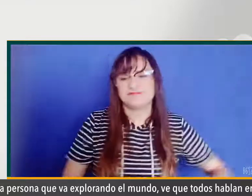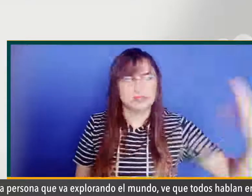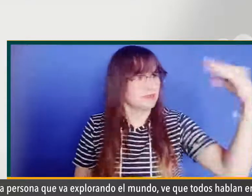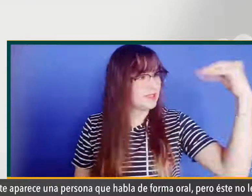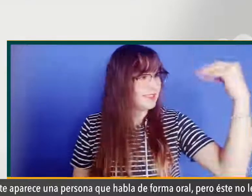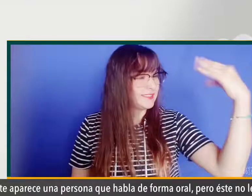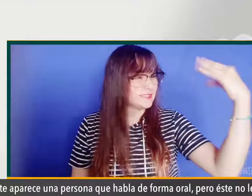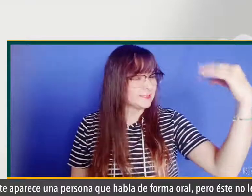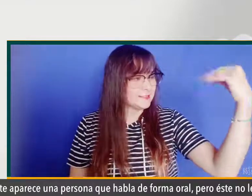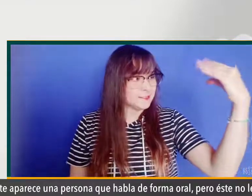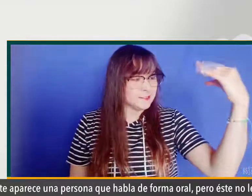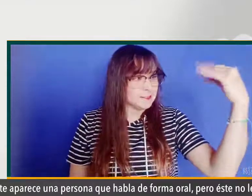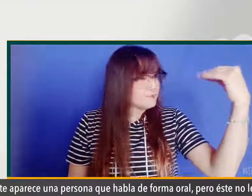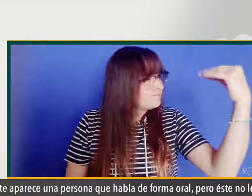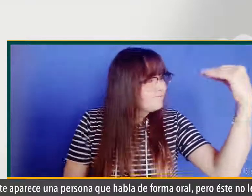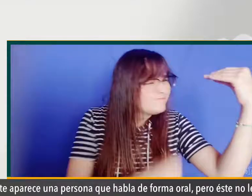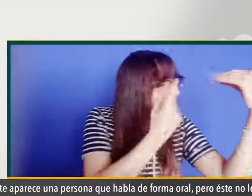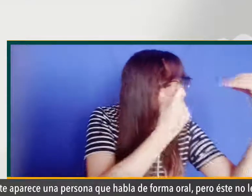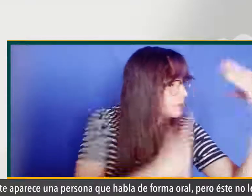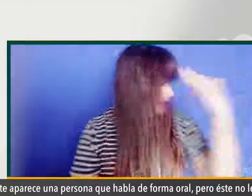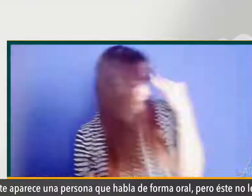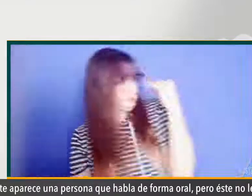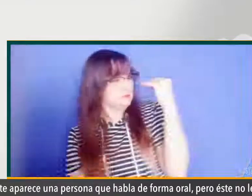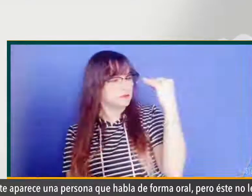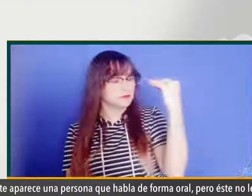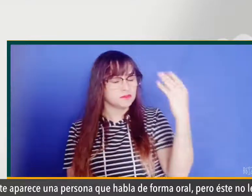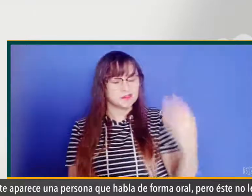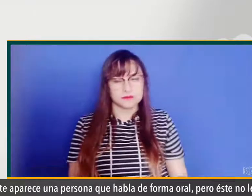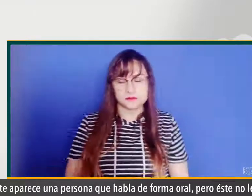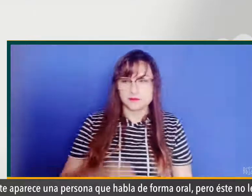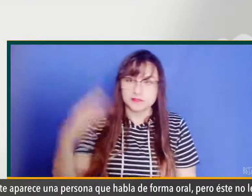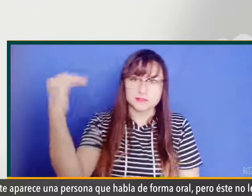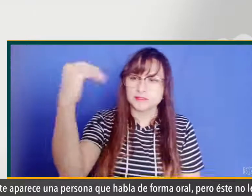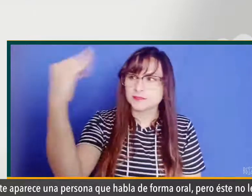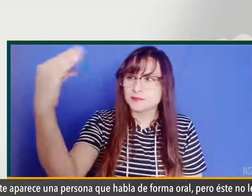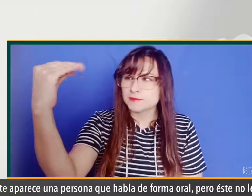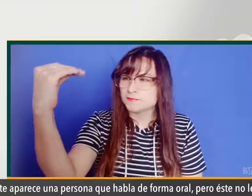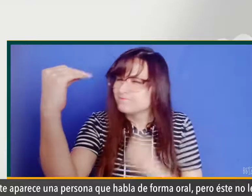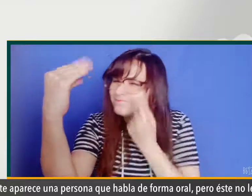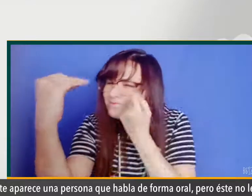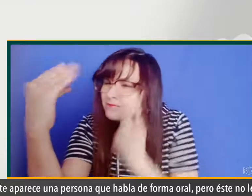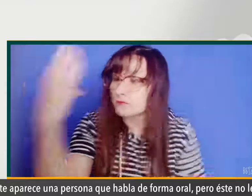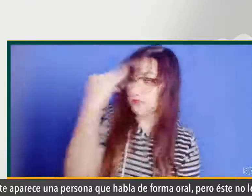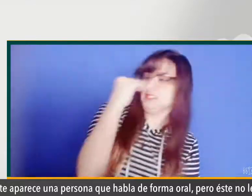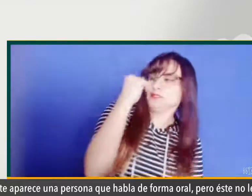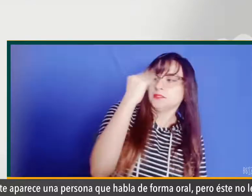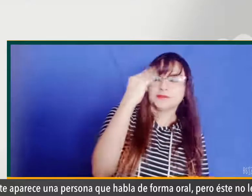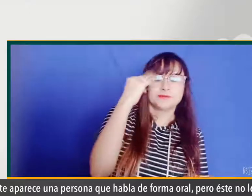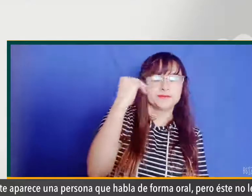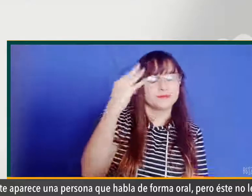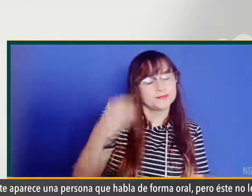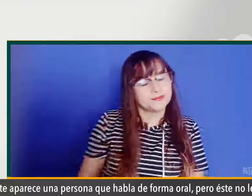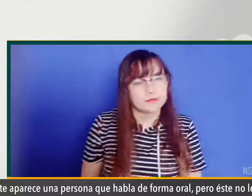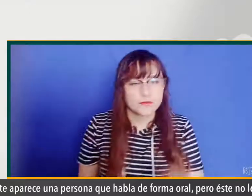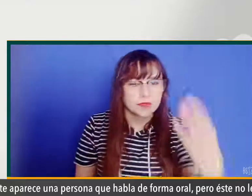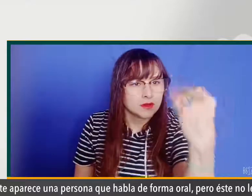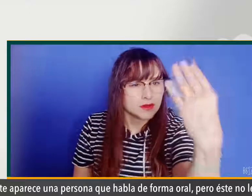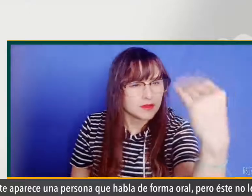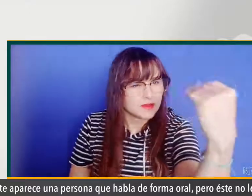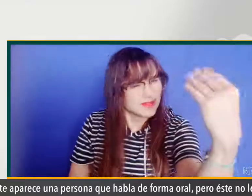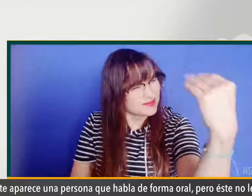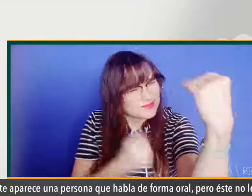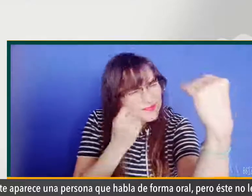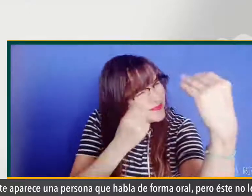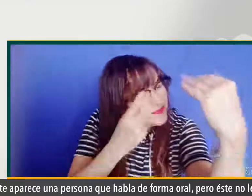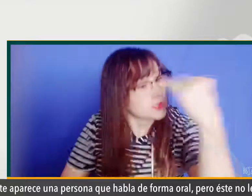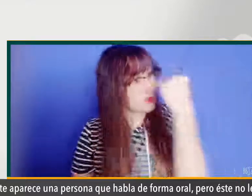facilidad. De repente aparece una persona que habla de forma oral, pero este no le entiende. Luego todos